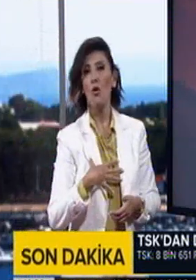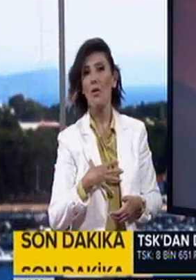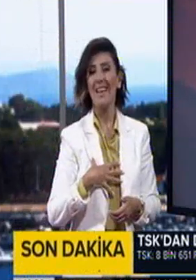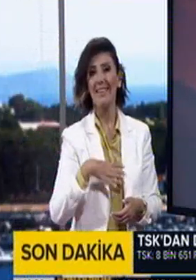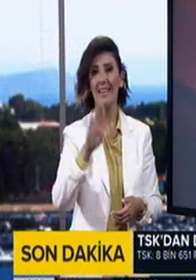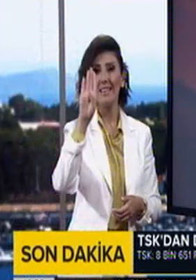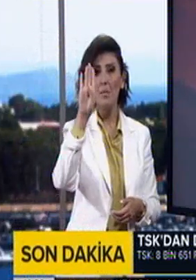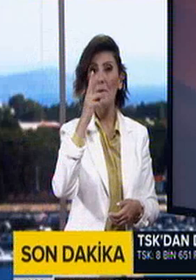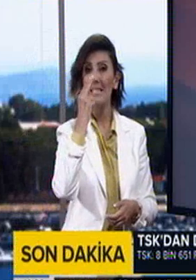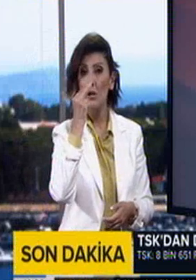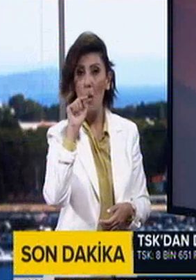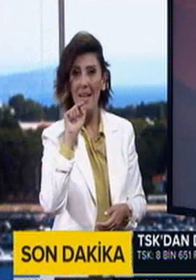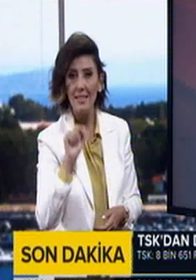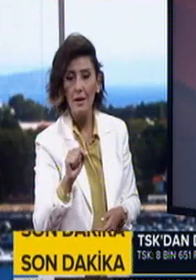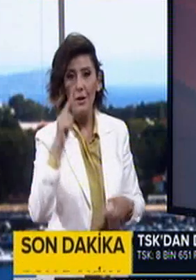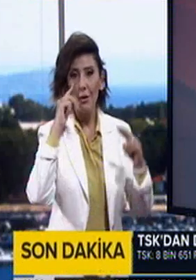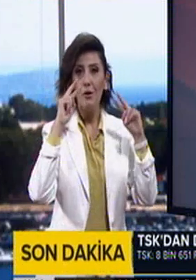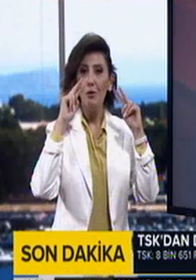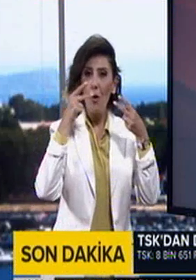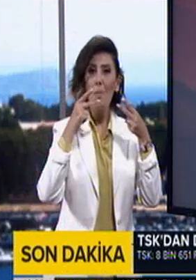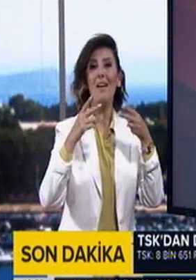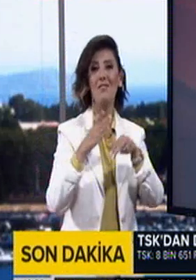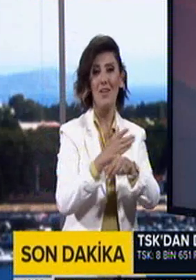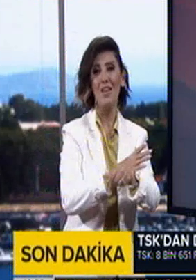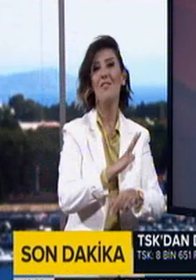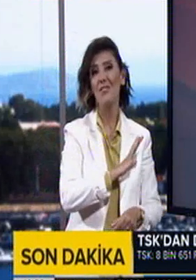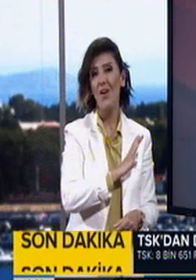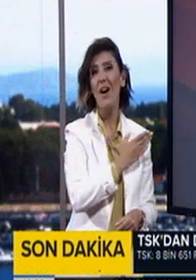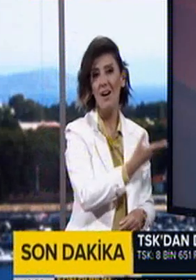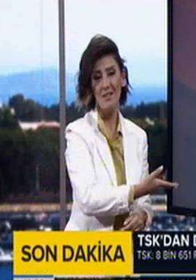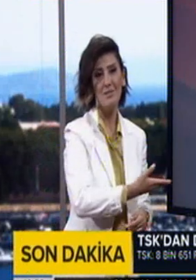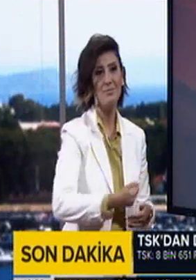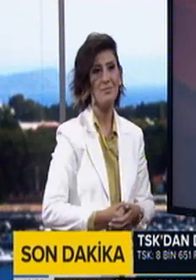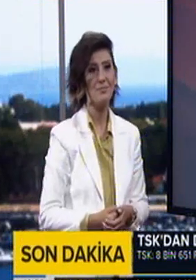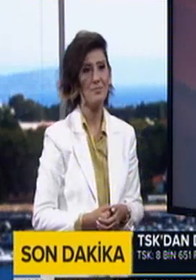Konya'daki demokrasi nöbetine görme engelli vatandaşlar da destek verdi.